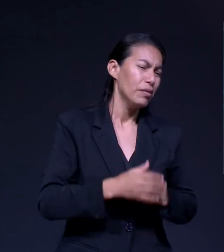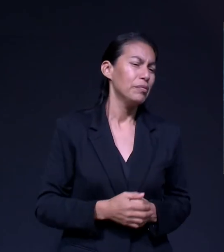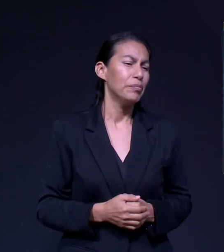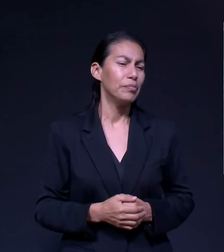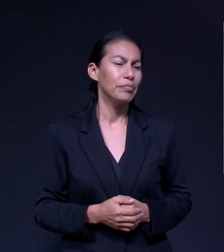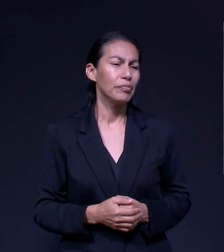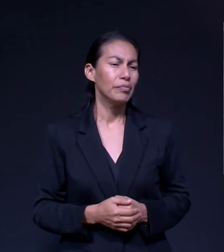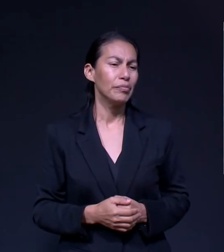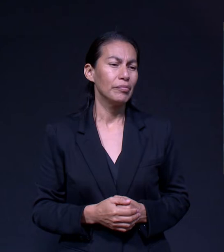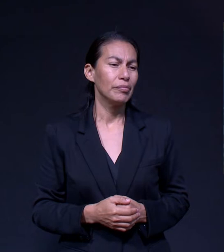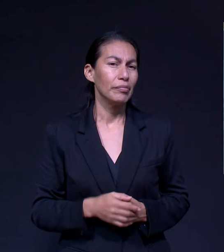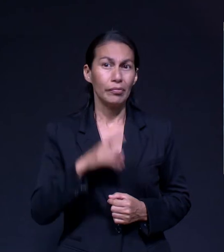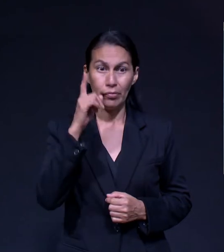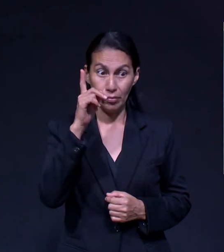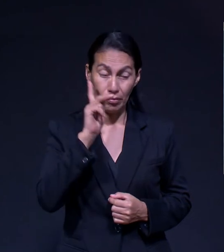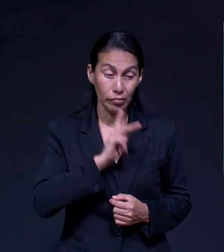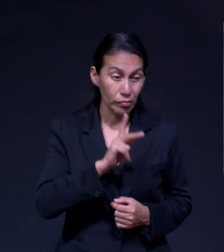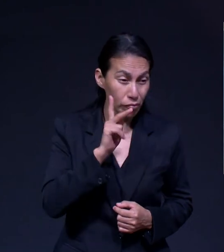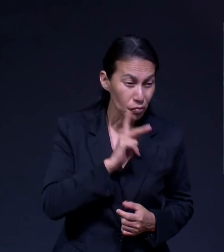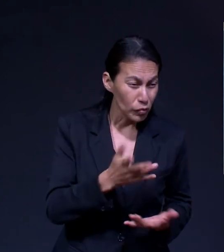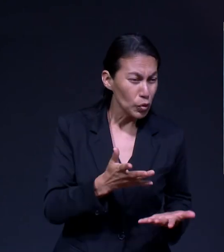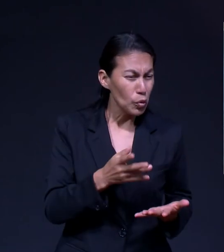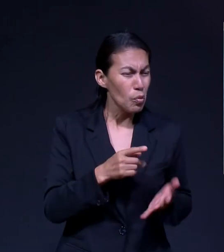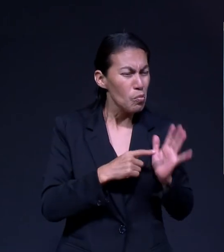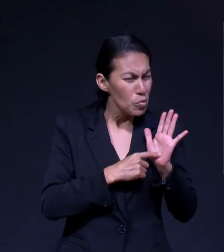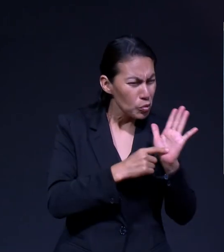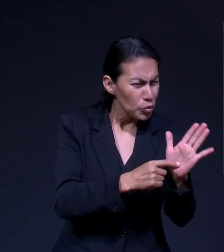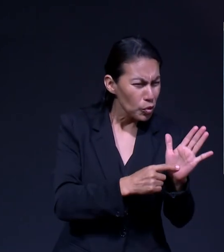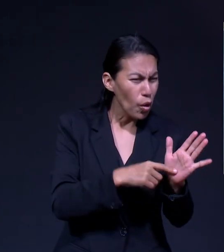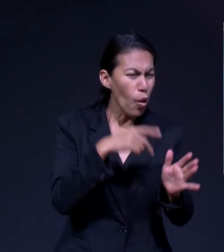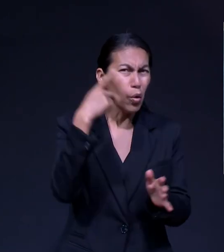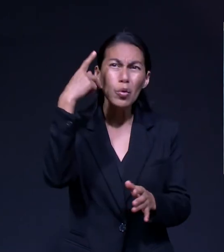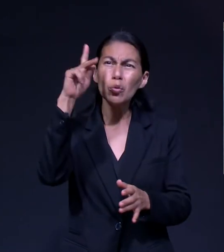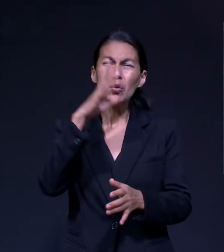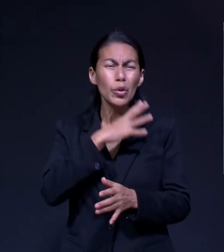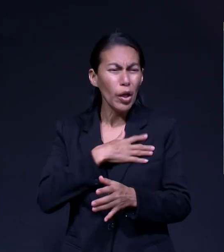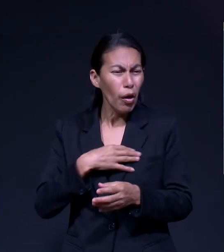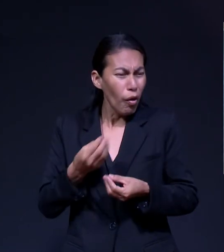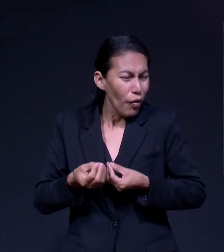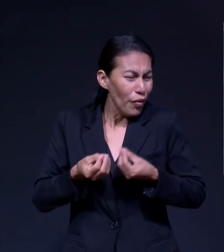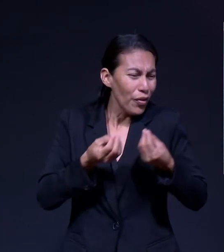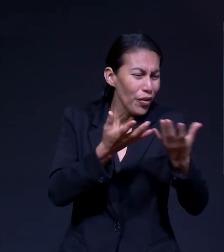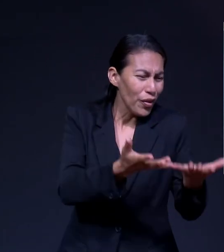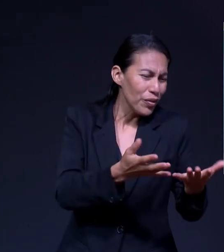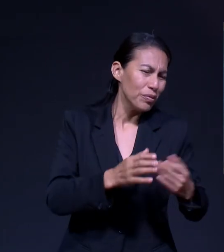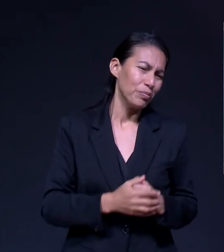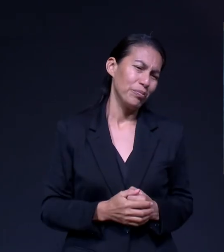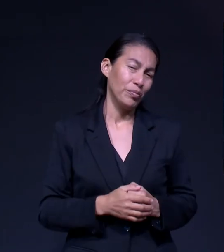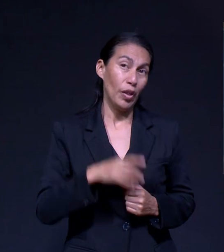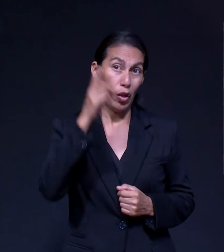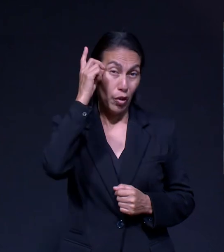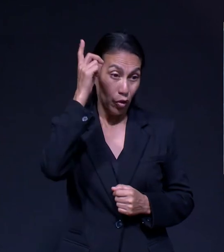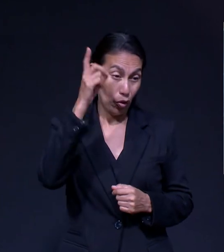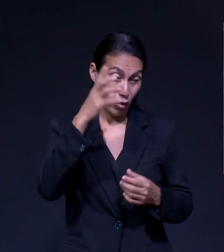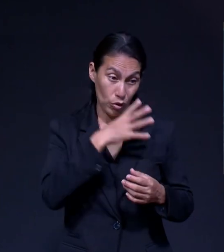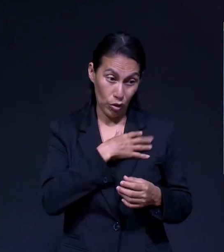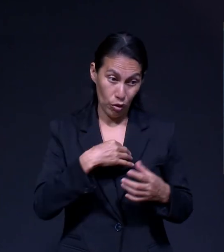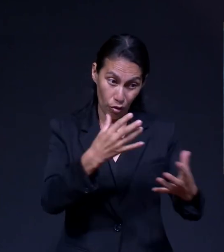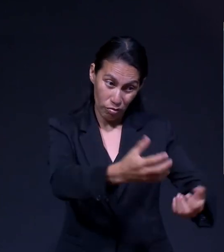Lo Ha Probado Con Su Propio Hijo Y Si Dios No Es Catimonia A Su Propio